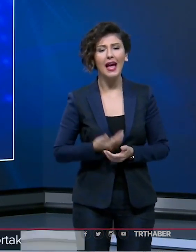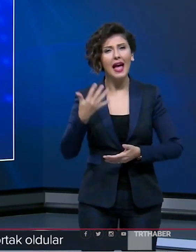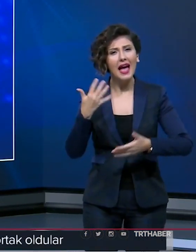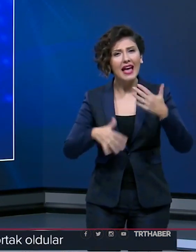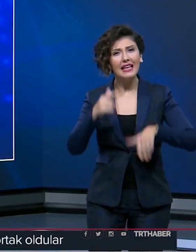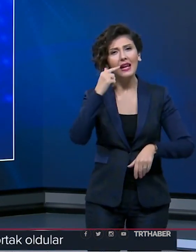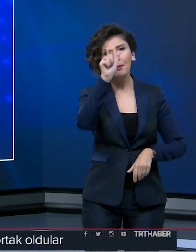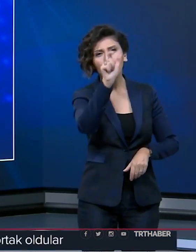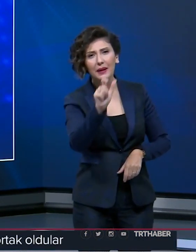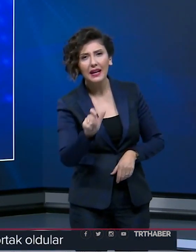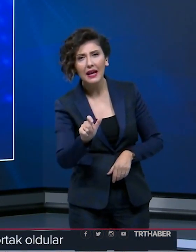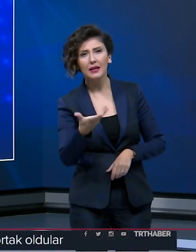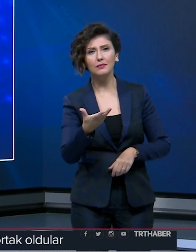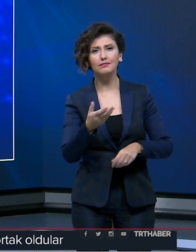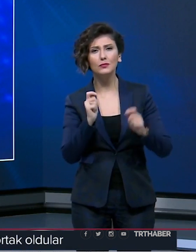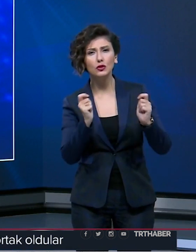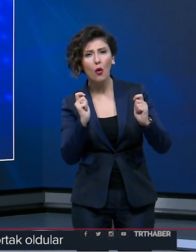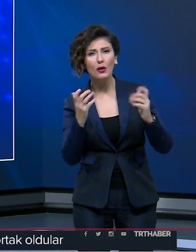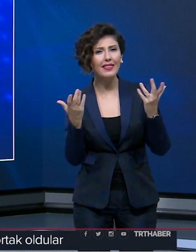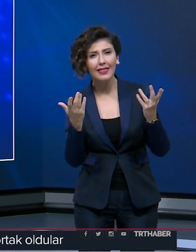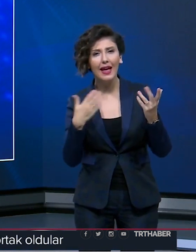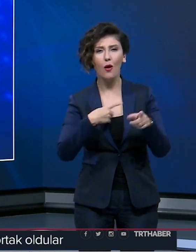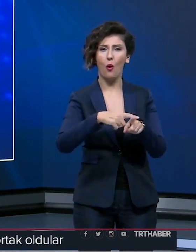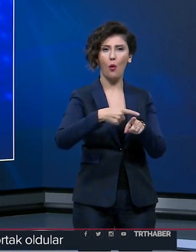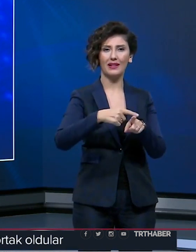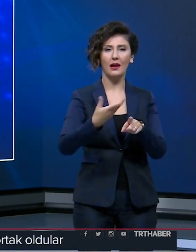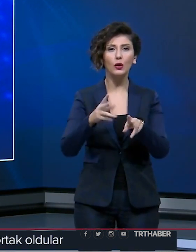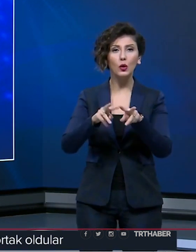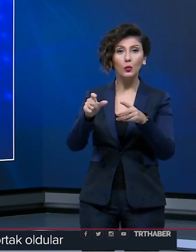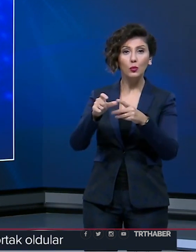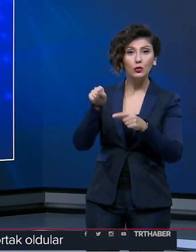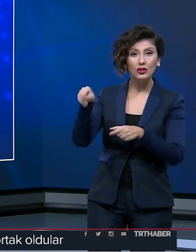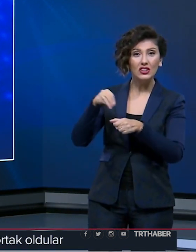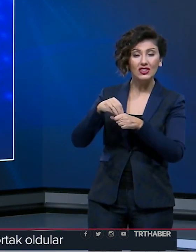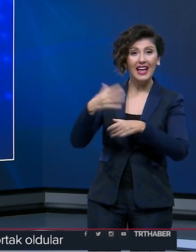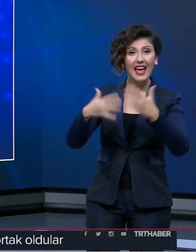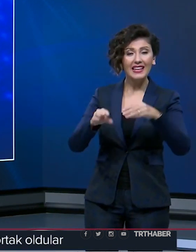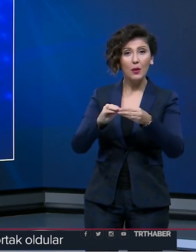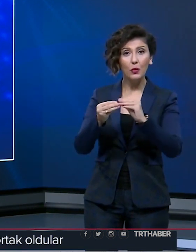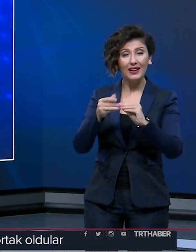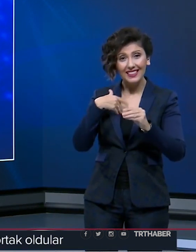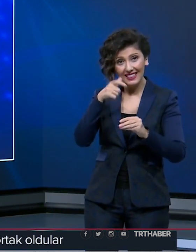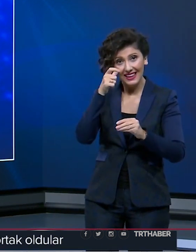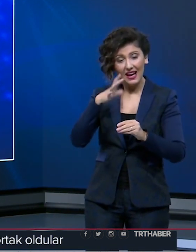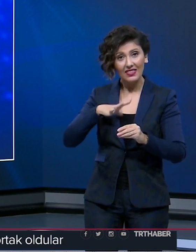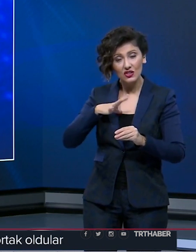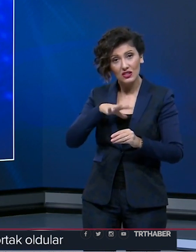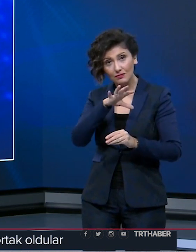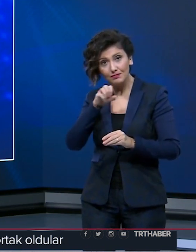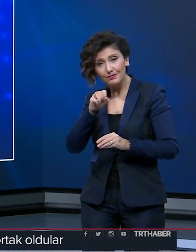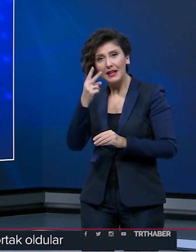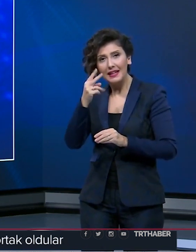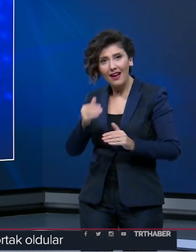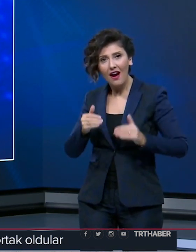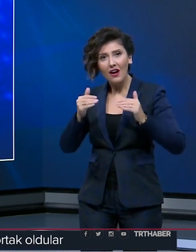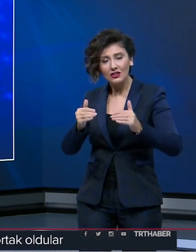Engelli bireylerin yaşadığı zorluklara ortak oldular. Muşta, engellilerin sorunlarına dikkat çekmek için iki